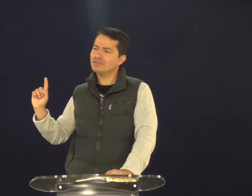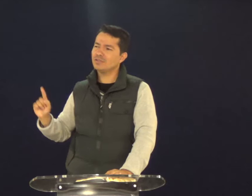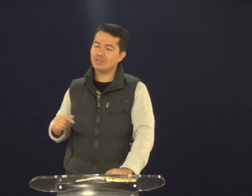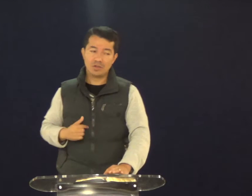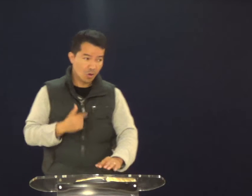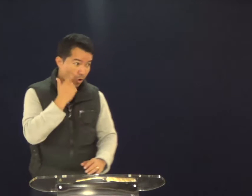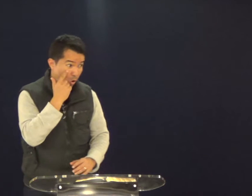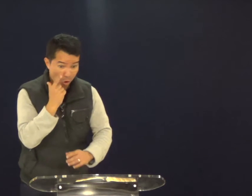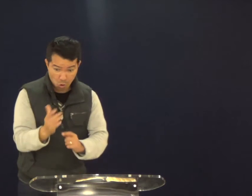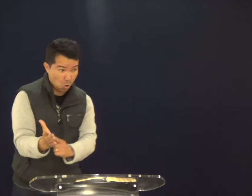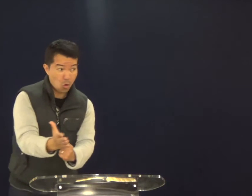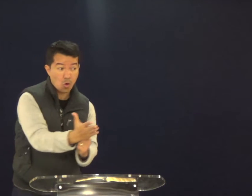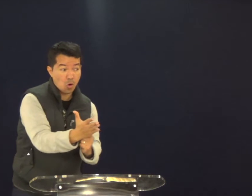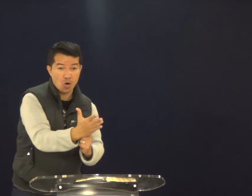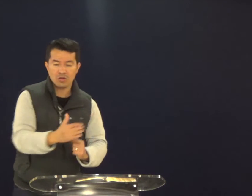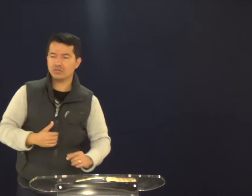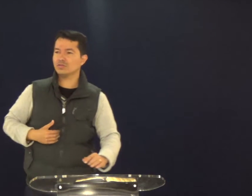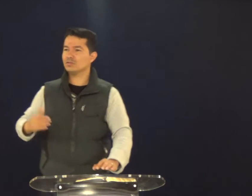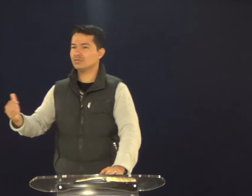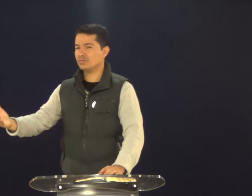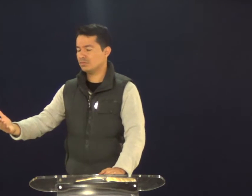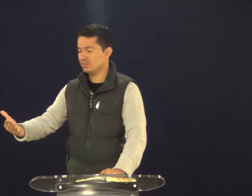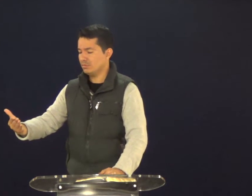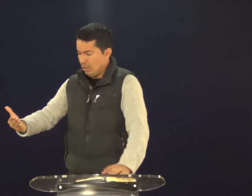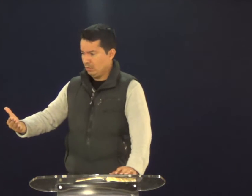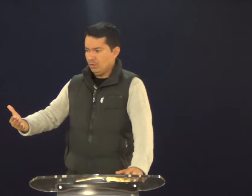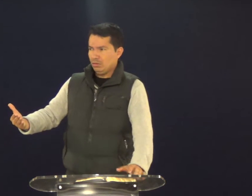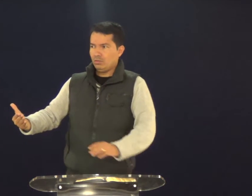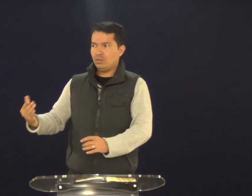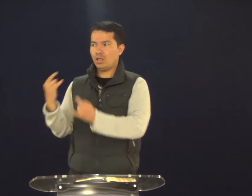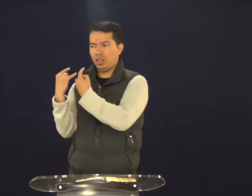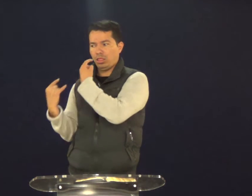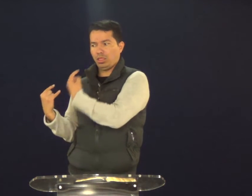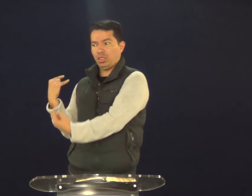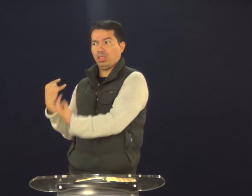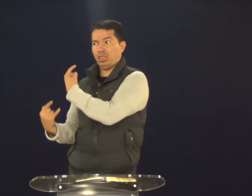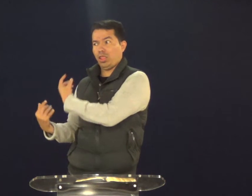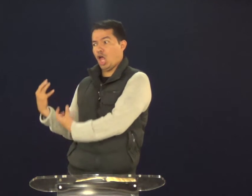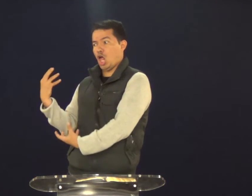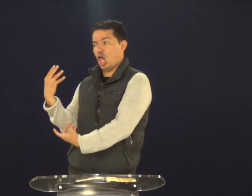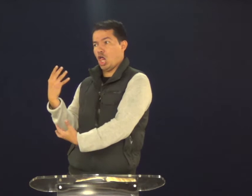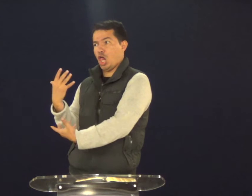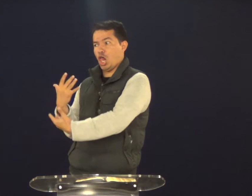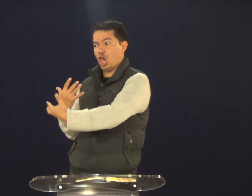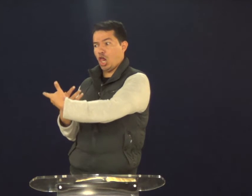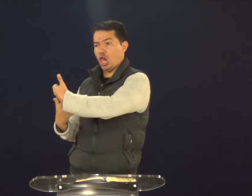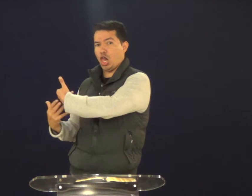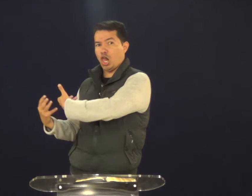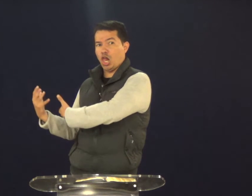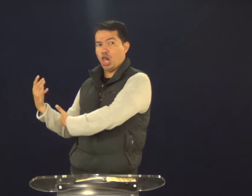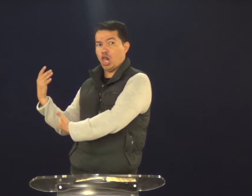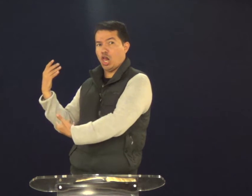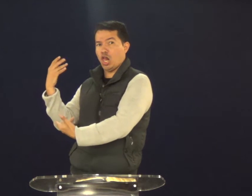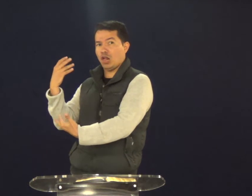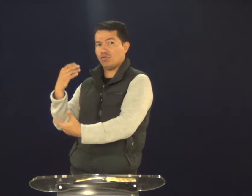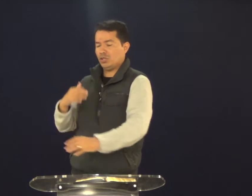vendo ali uma mensagem, alguma coisa. Aí, ele chega com o telefone dele e mostra para você algo. E aquilo te